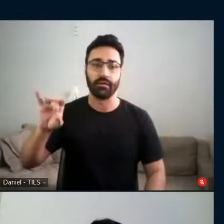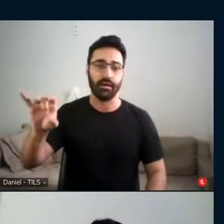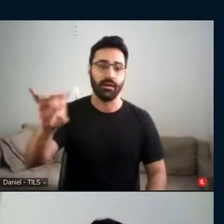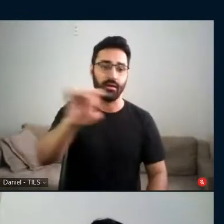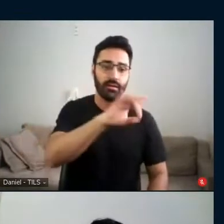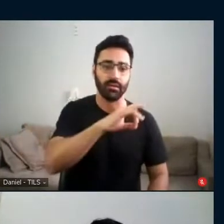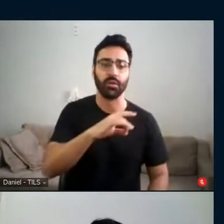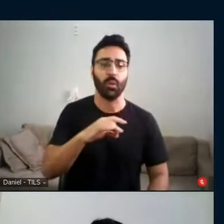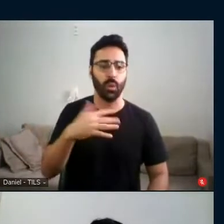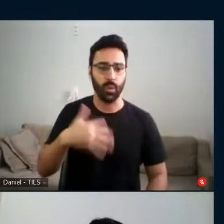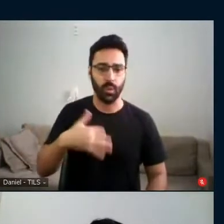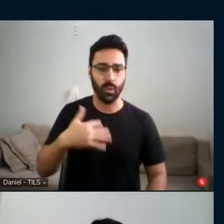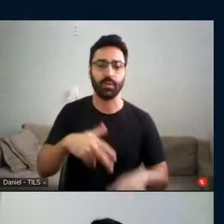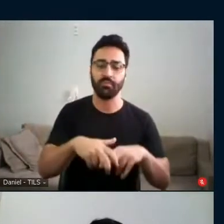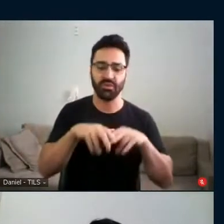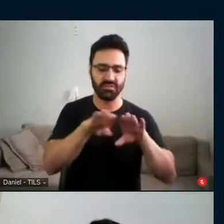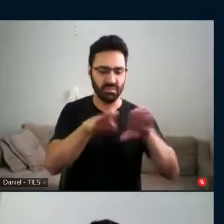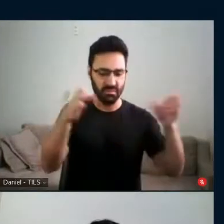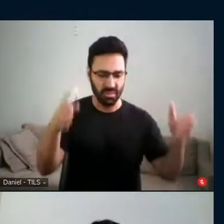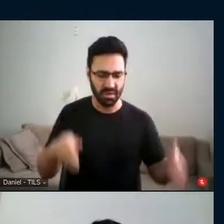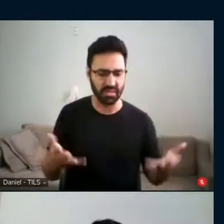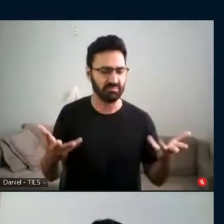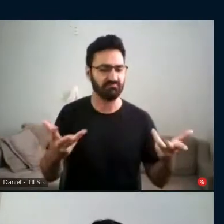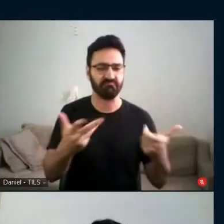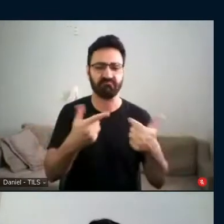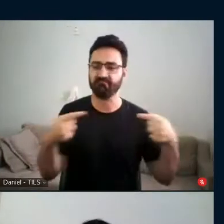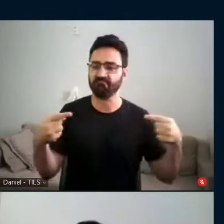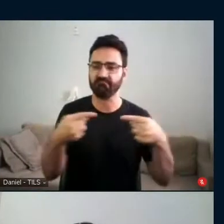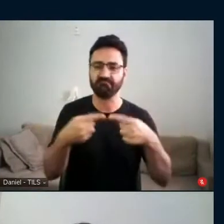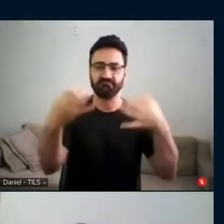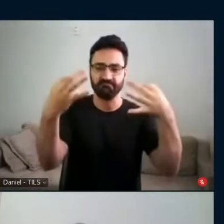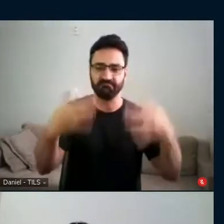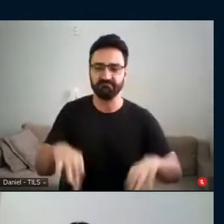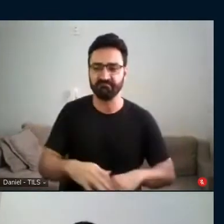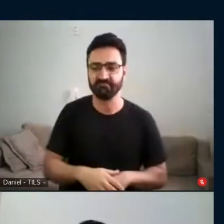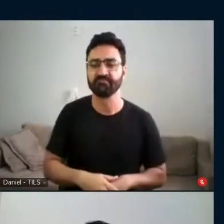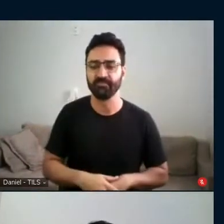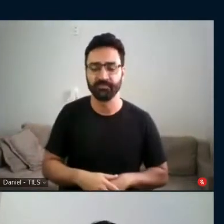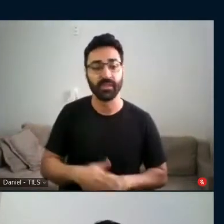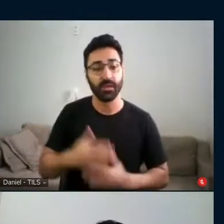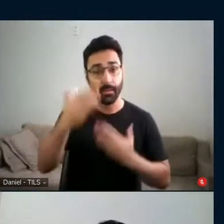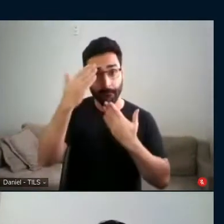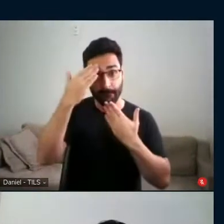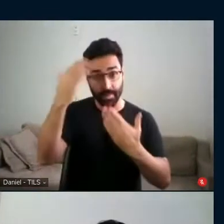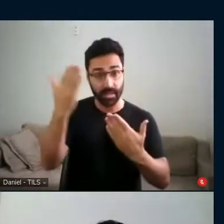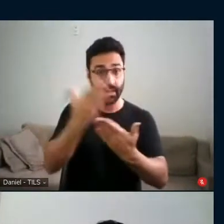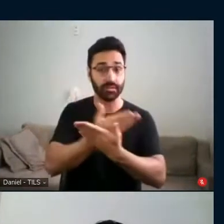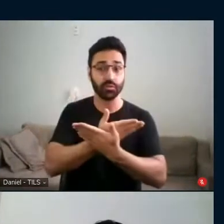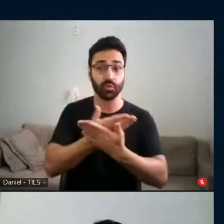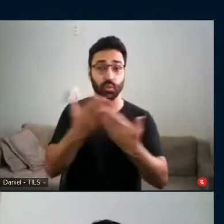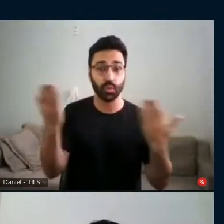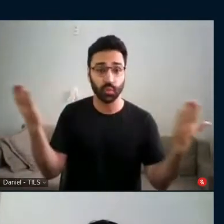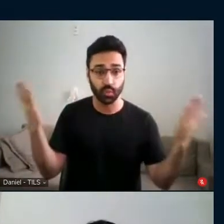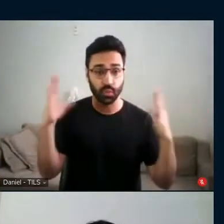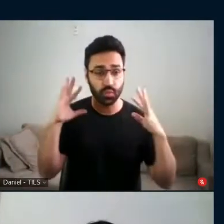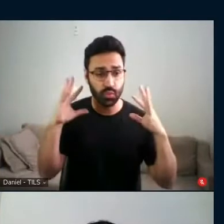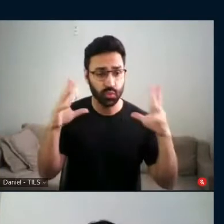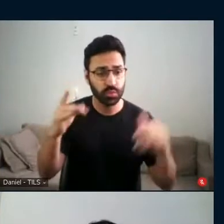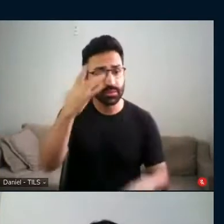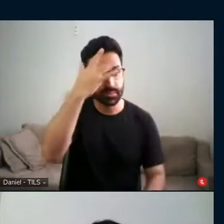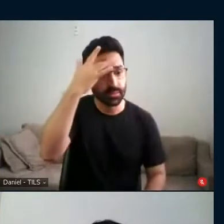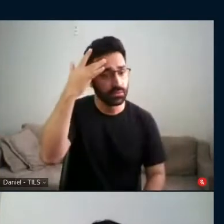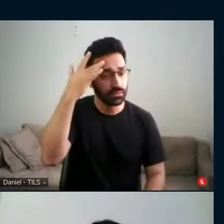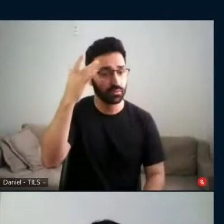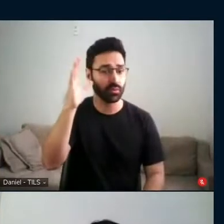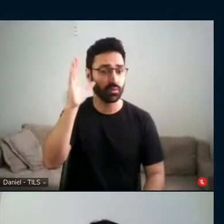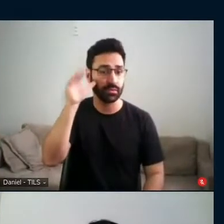área, mas que têm a ver com esse trabalho também. Queria agradecer a todas e a todos que estão presentes,